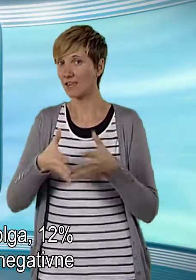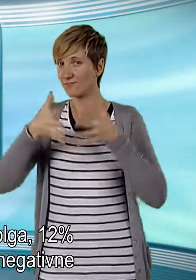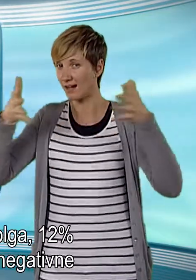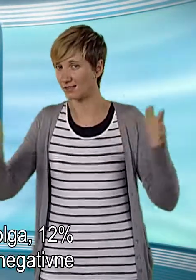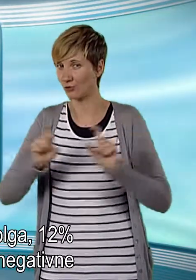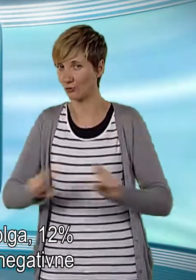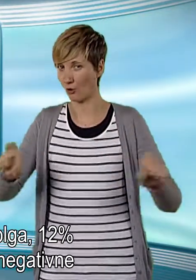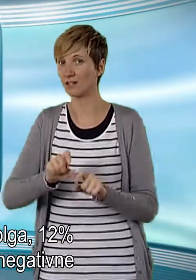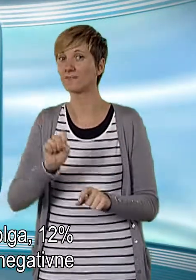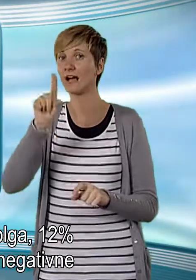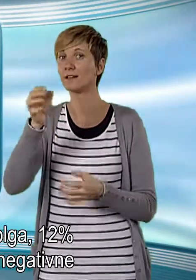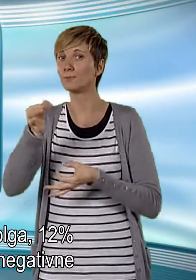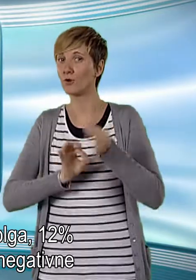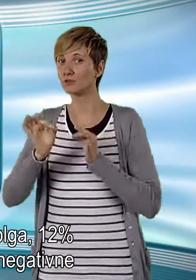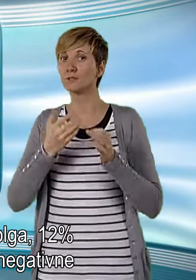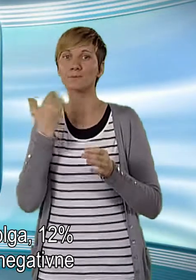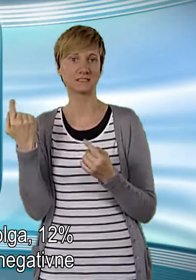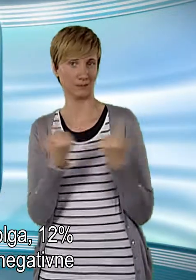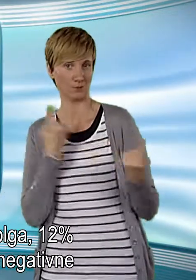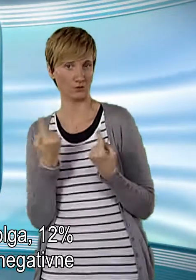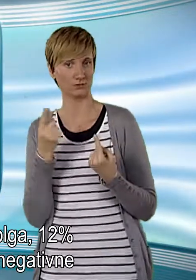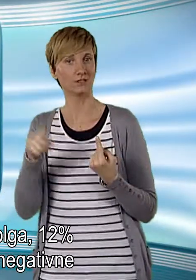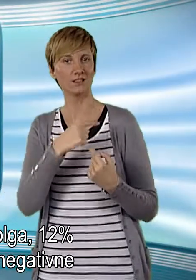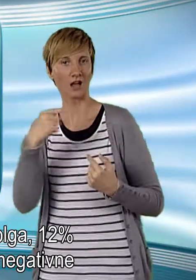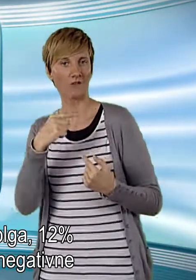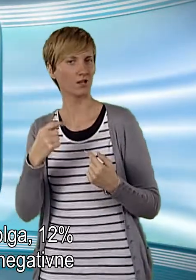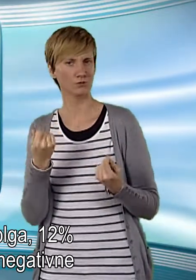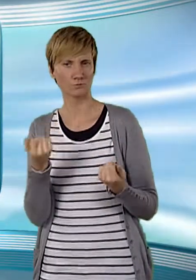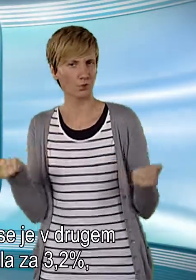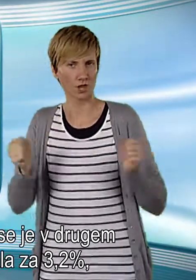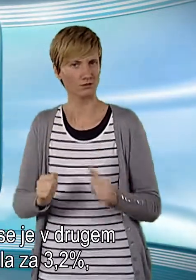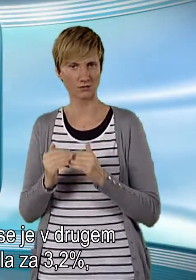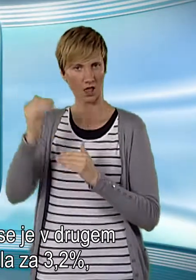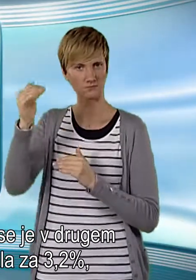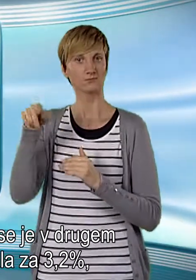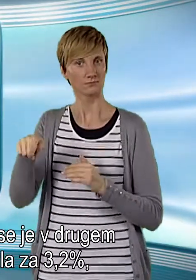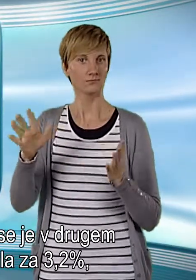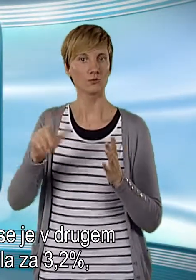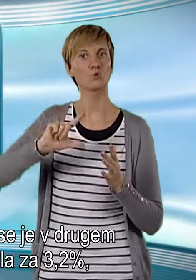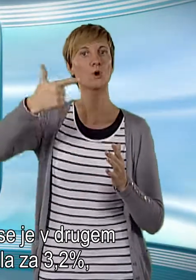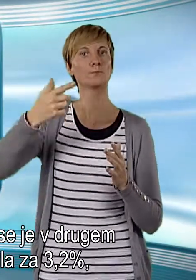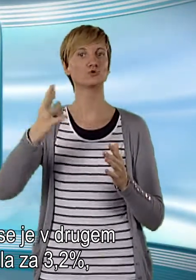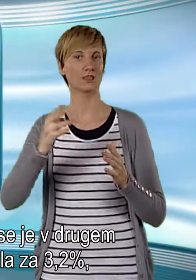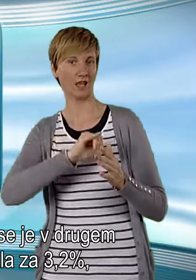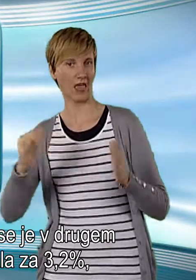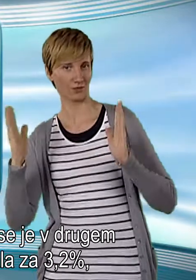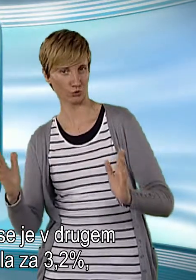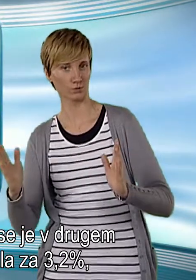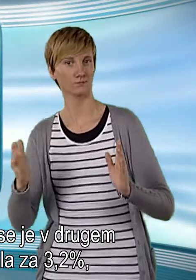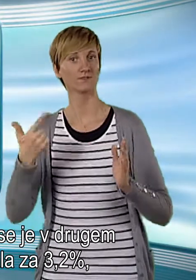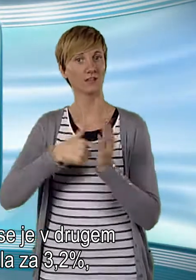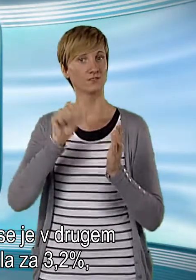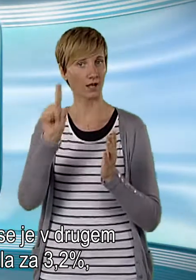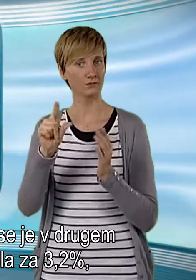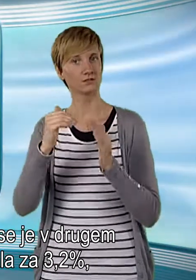Zaradi velikega dolga, 12 odstotne brezposelnosti in negativne gospodarske rasti, da se je v drugem četrtletju